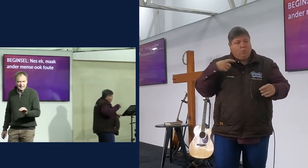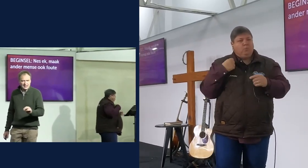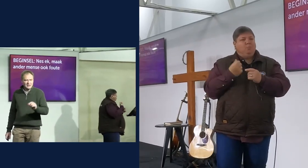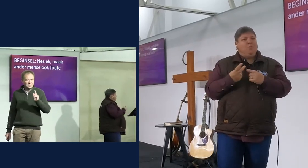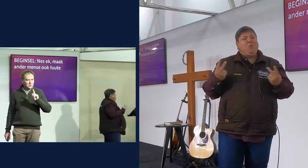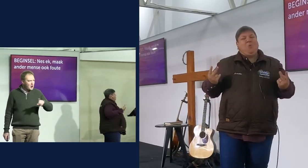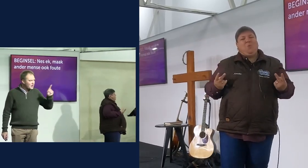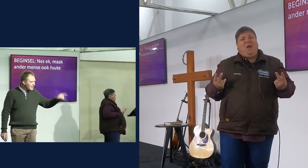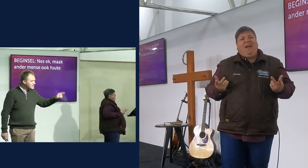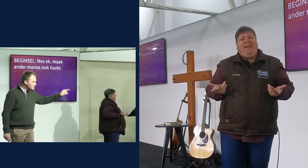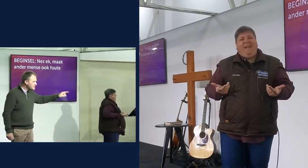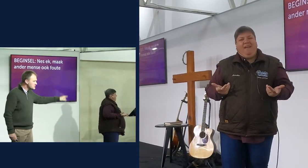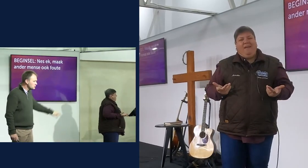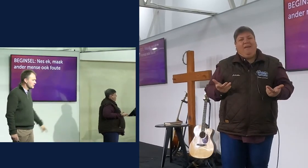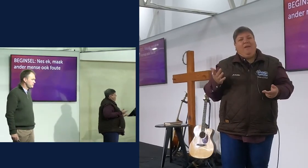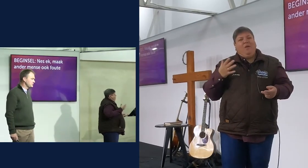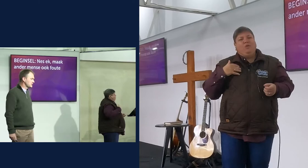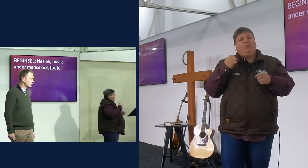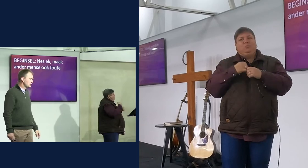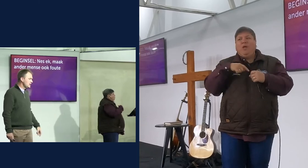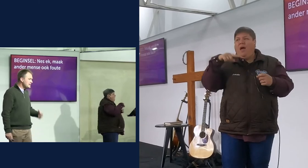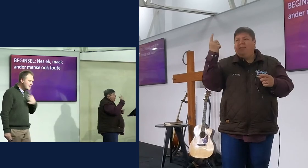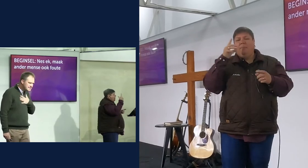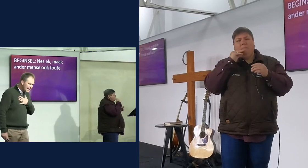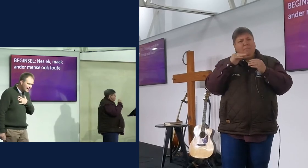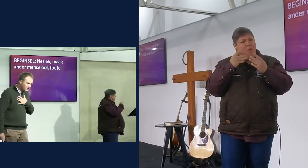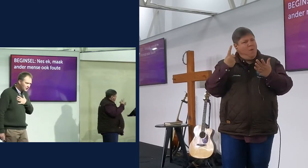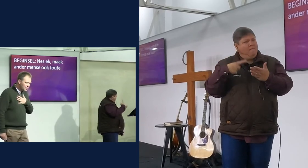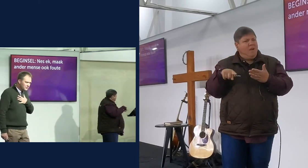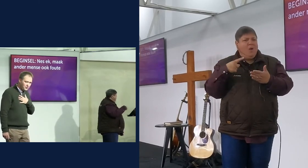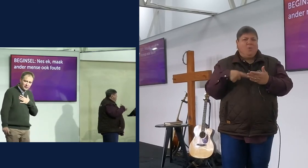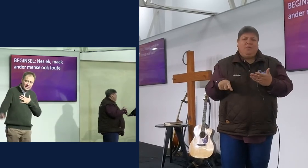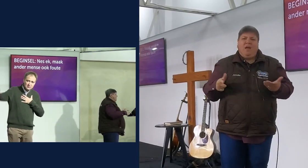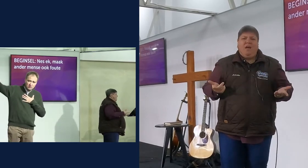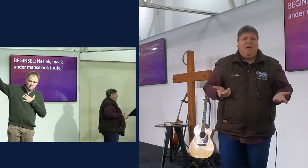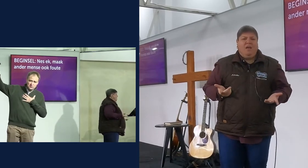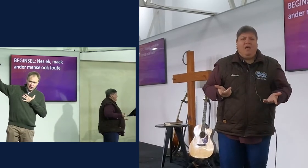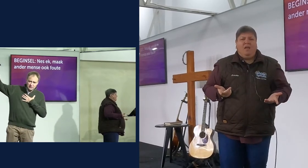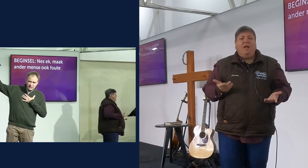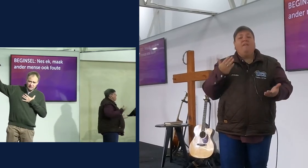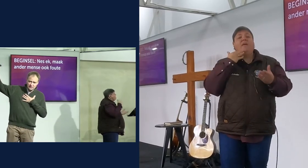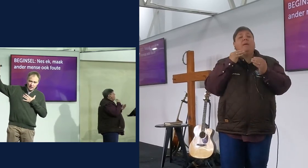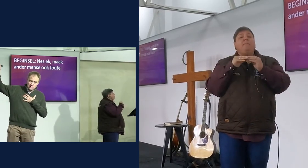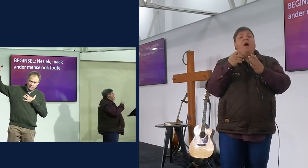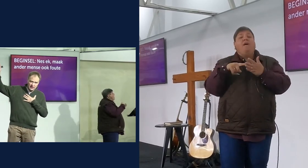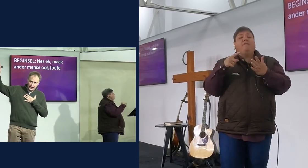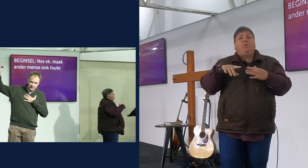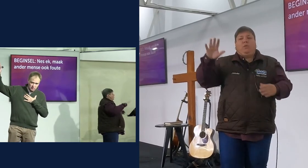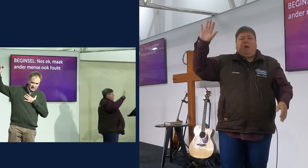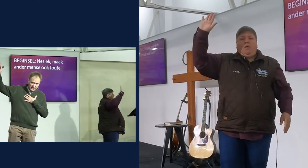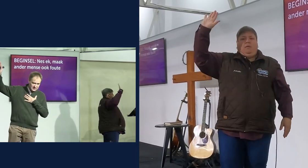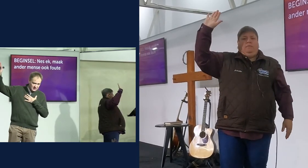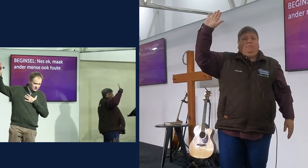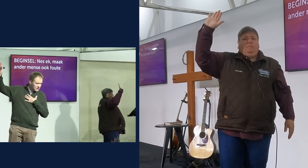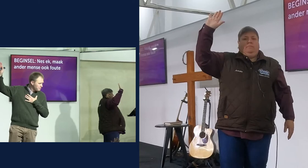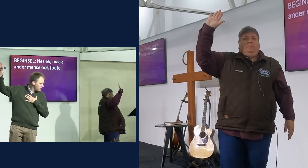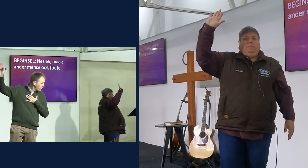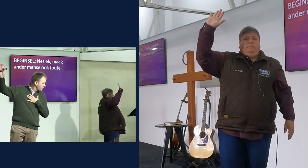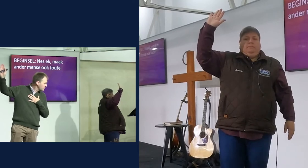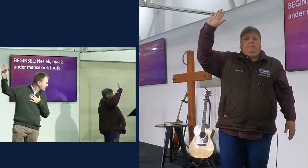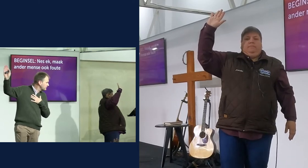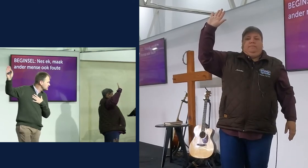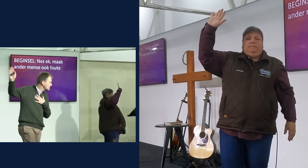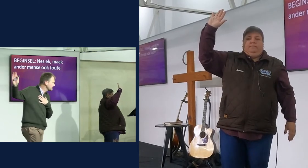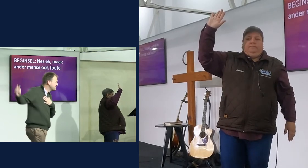ek, maak andere mense ook foute, nes ek, wie van jy maak soms foute, nou moet allemaal hulle hande opstek, anders gaan ek begin